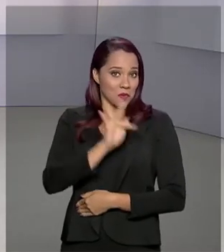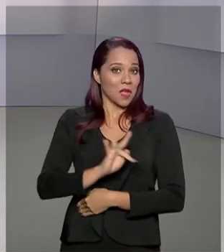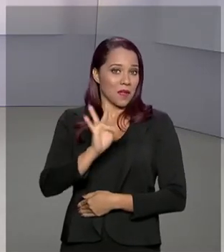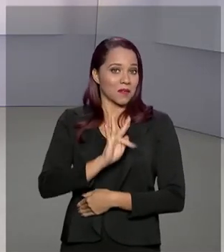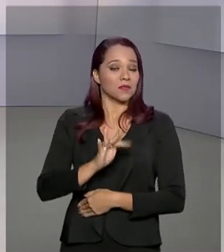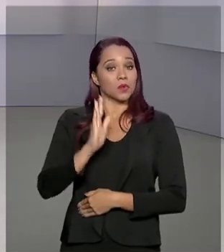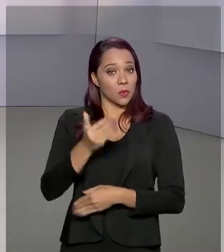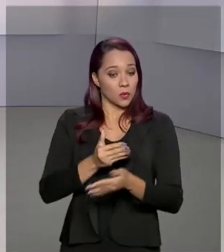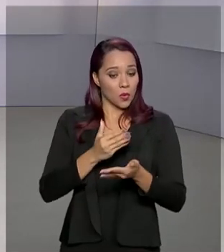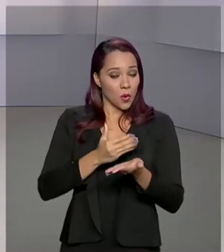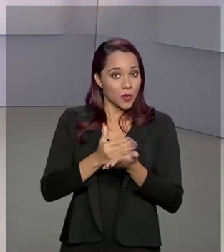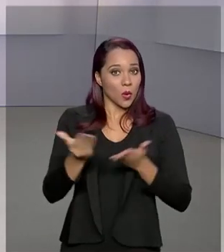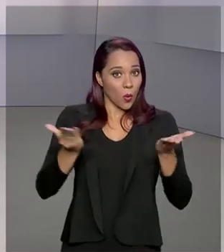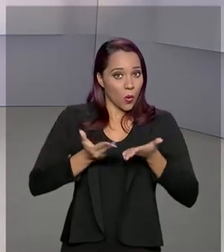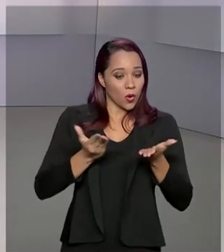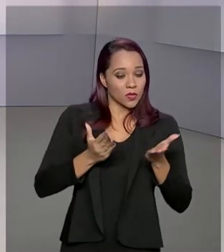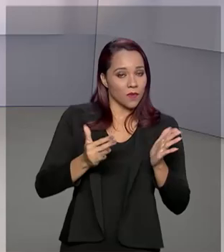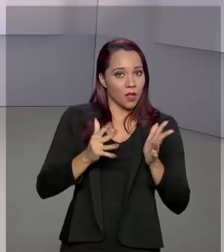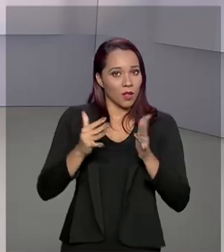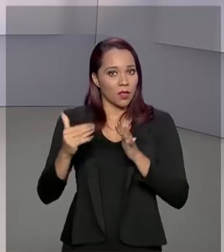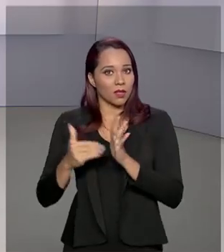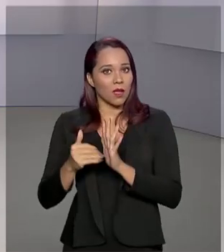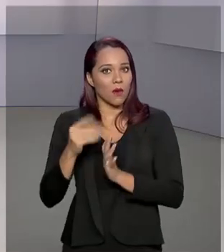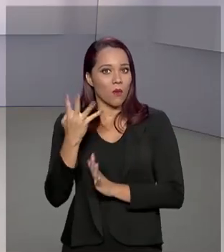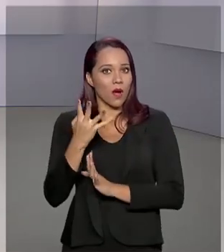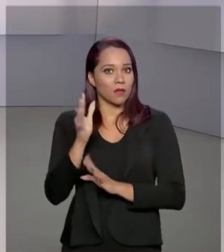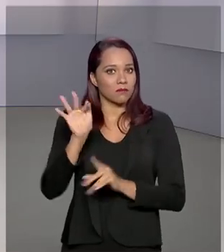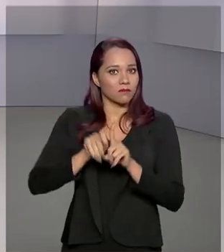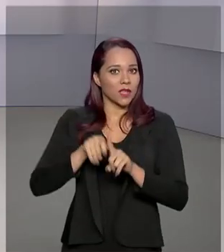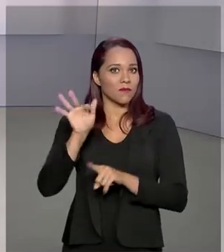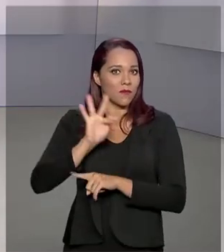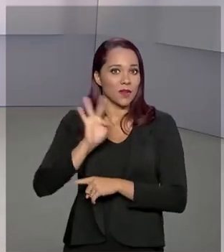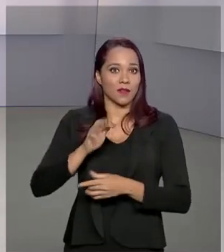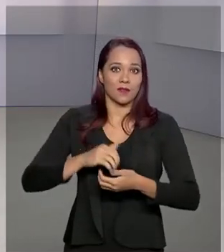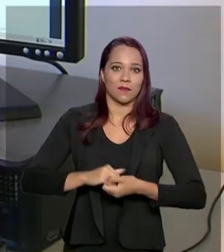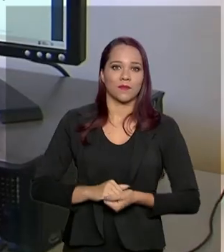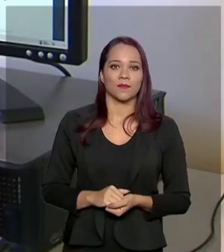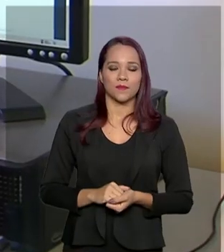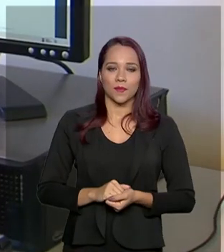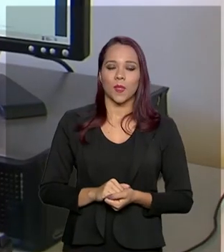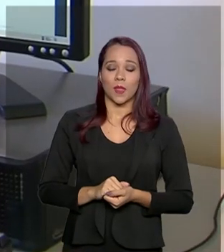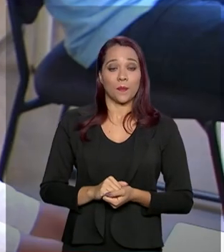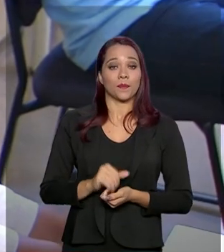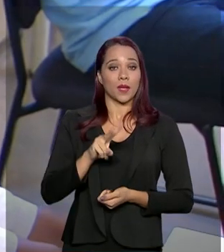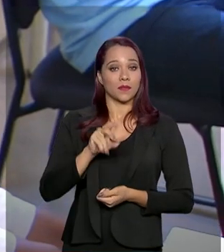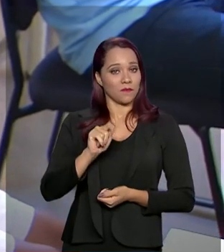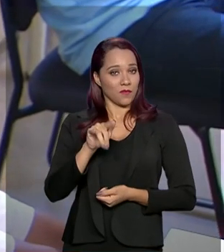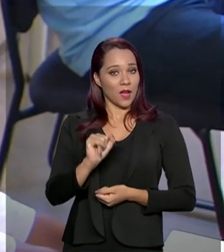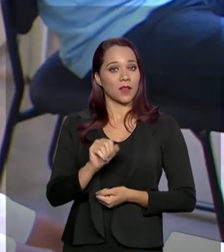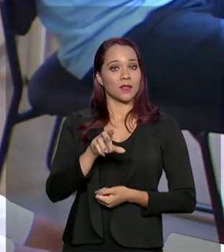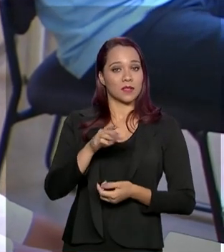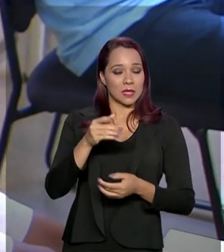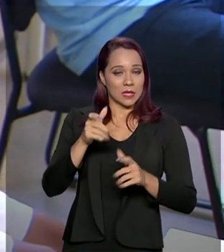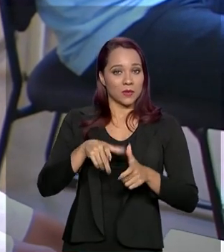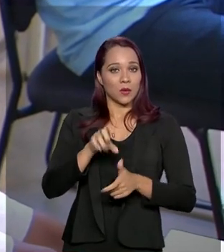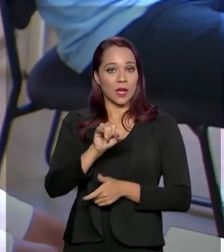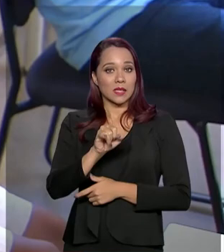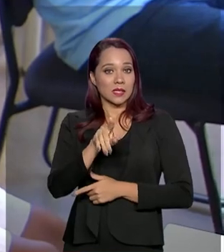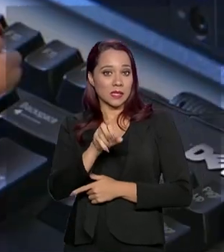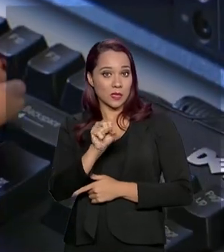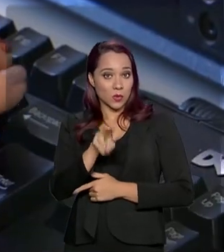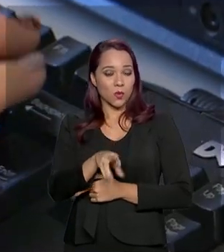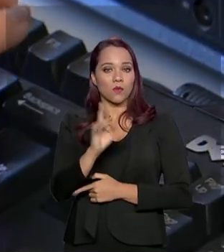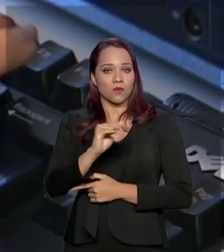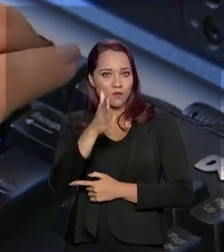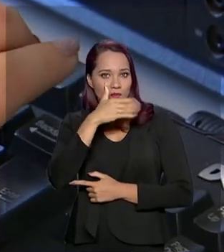prazo começou hoje e vai até 4 de fevereiro. As vagas no SISU são para os melhores colocados